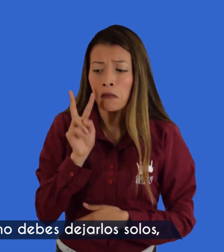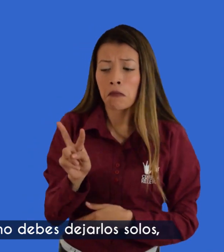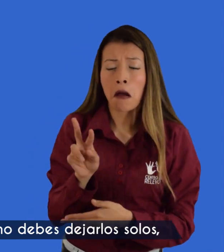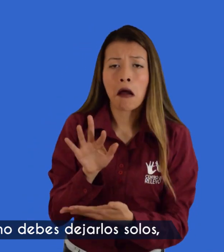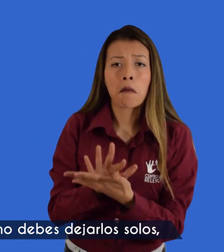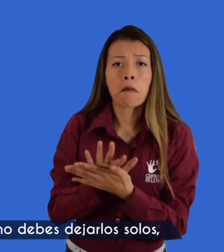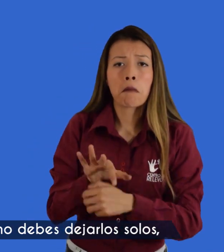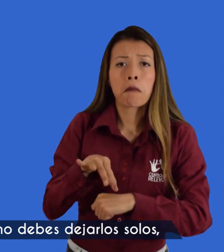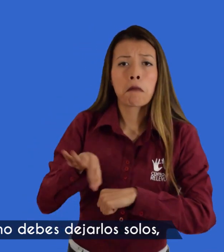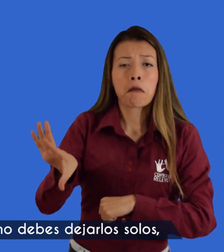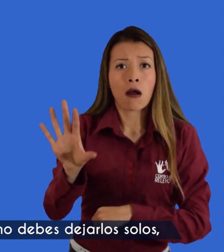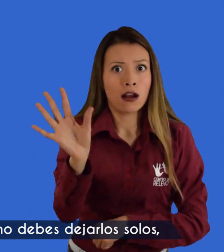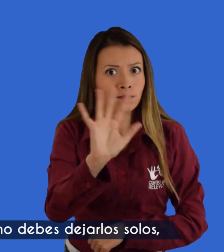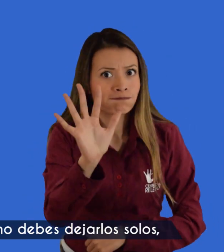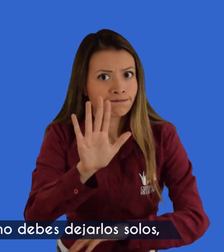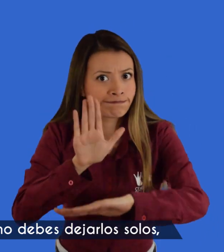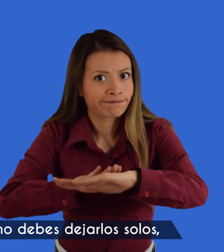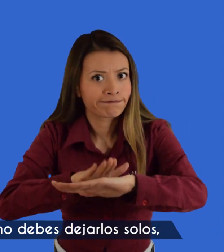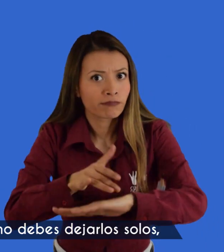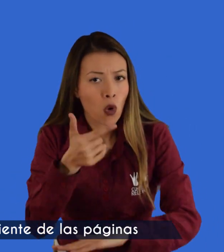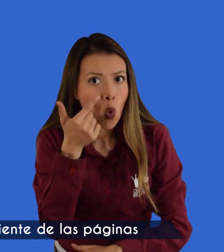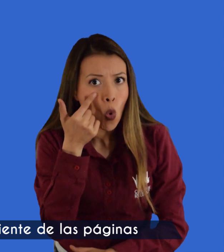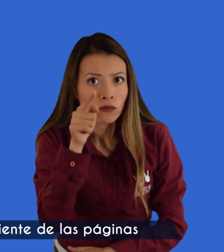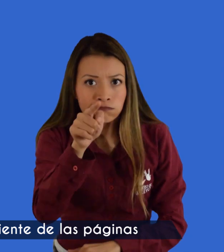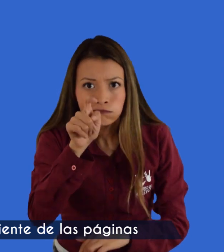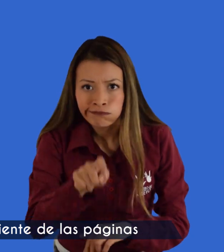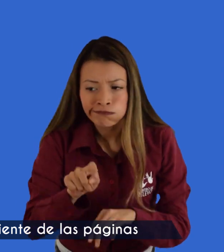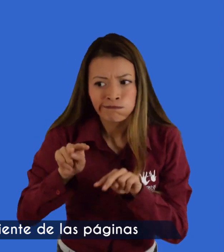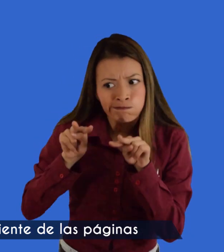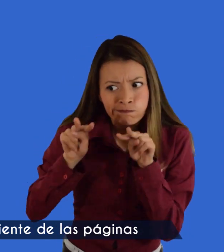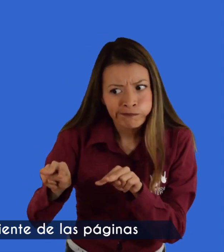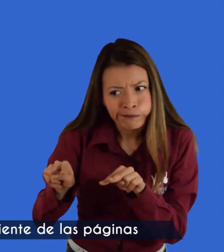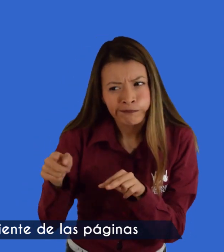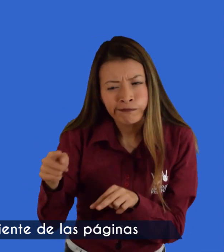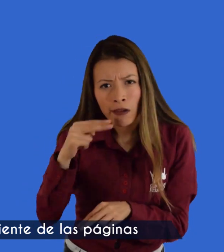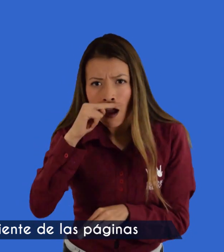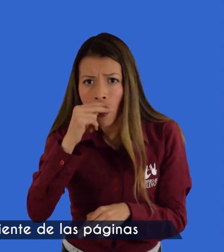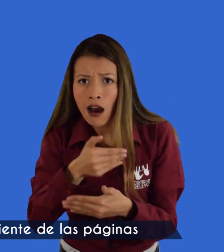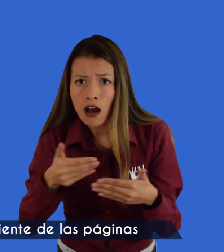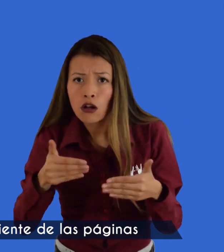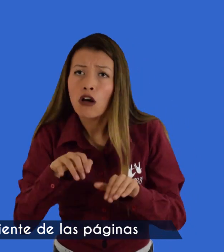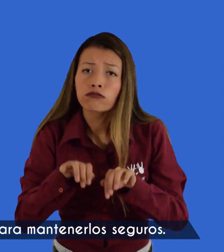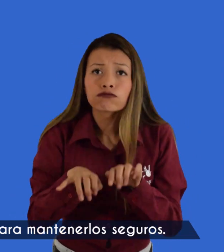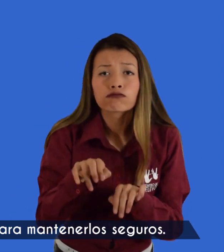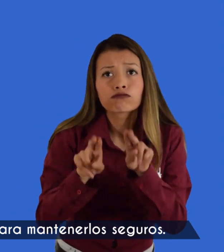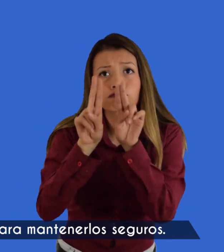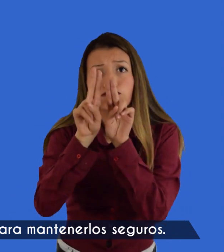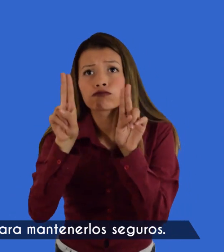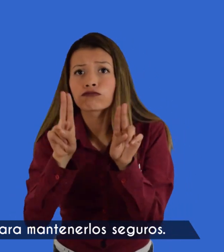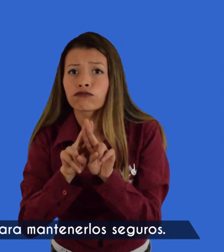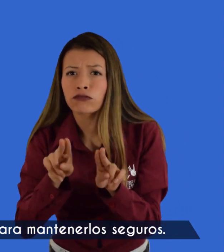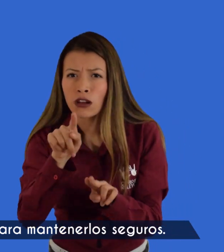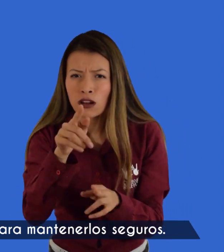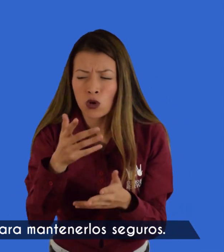padre o madre no debes dejarlos solos. Debes estar pendiente de las páginas a las que ingresan para mantenerlos seguros.